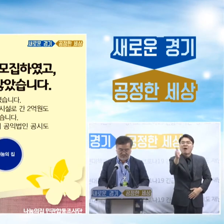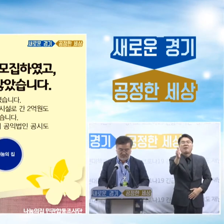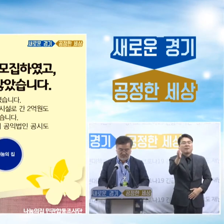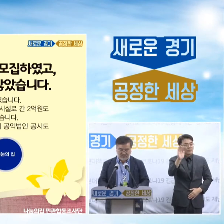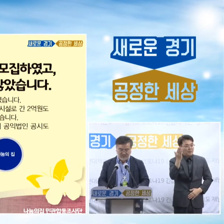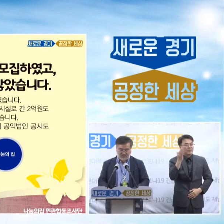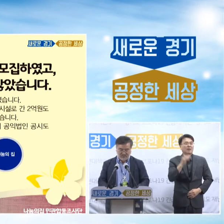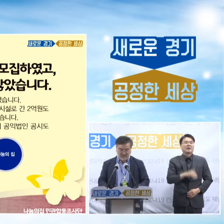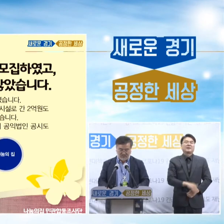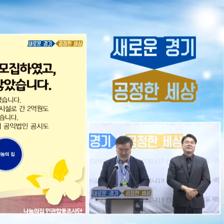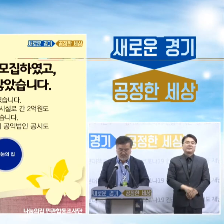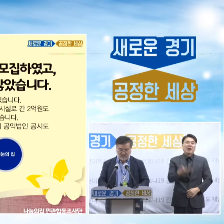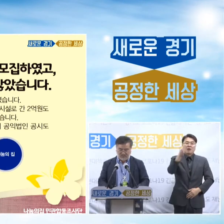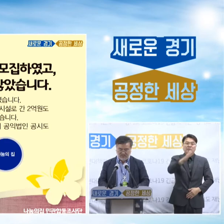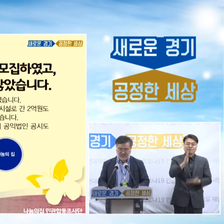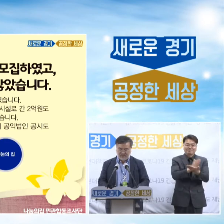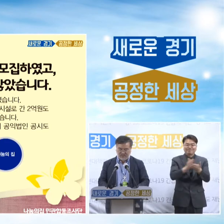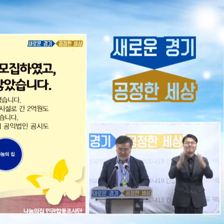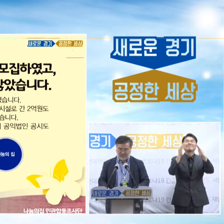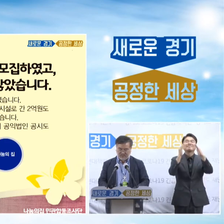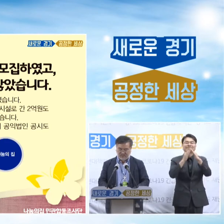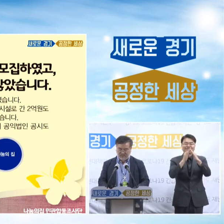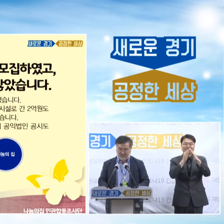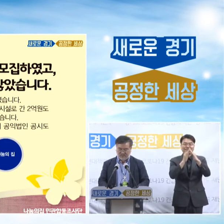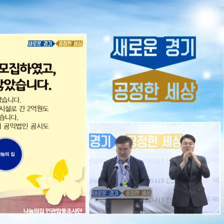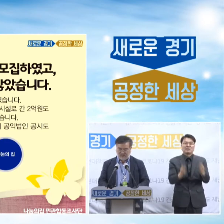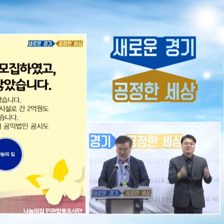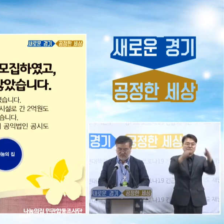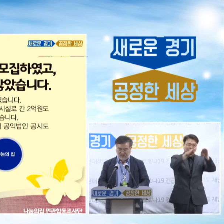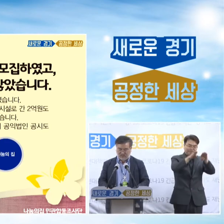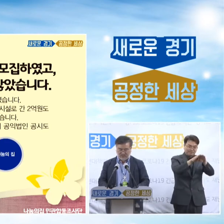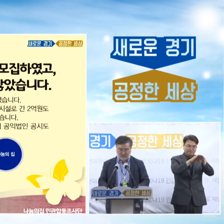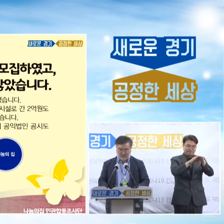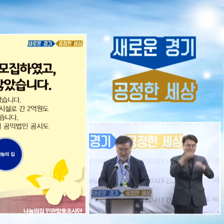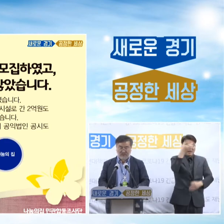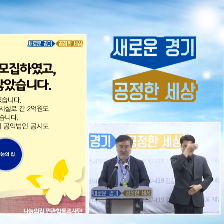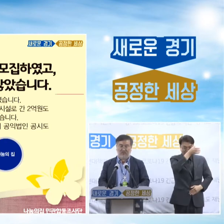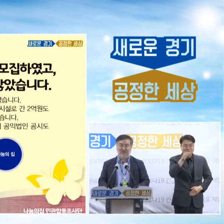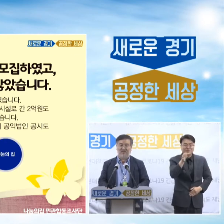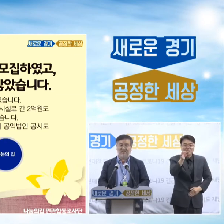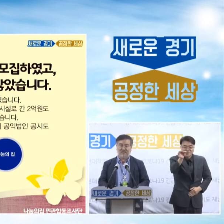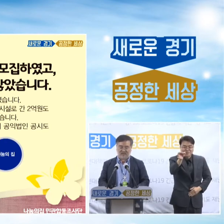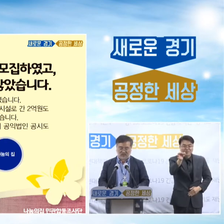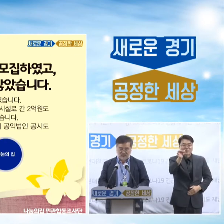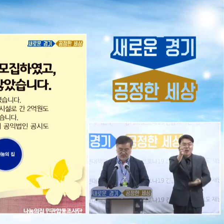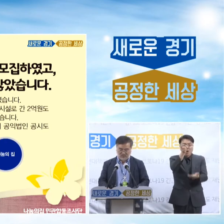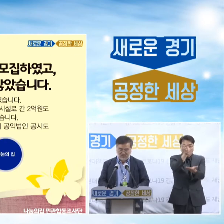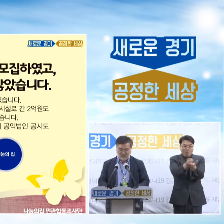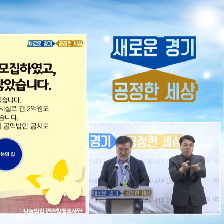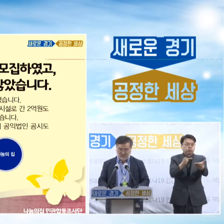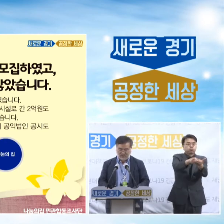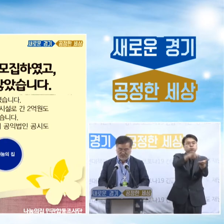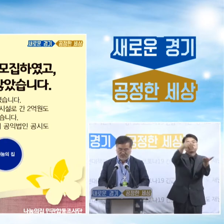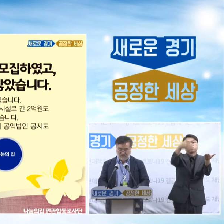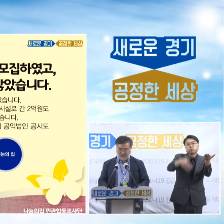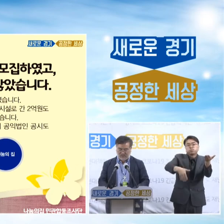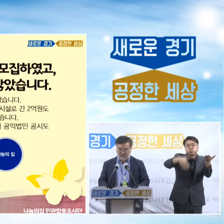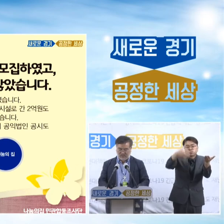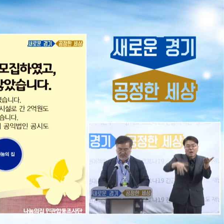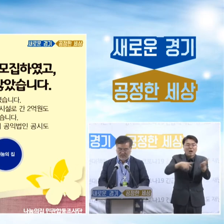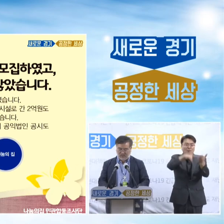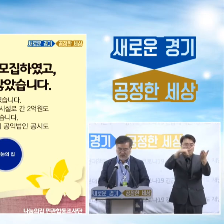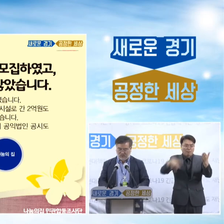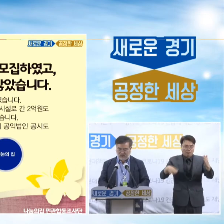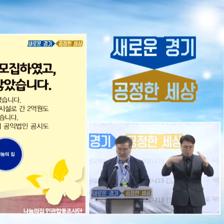그러나 나눔의집 법인이나 시설은 기부금품법에 의한 모집 등록을 하지 않았고 국세청